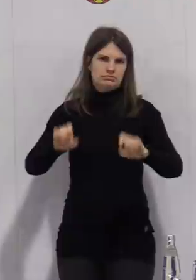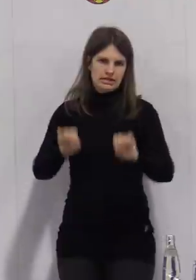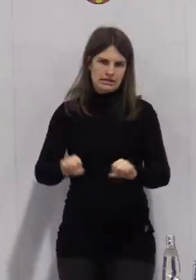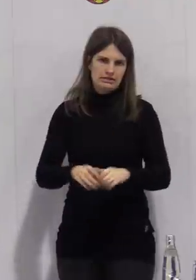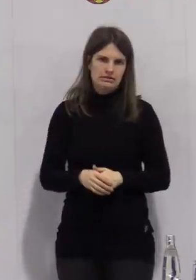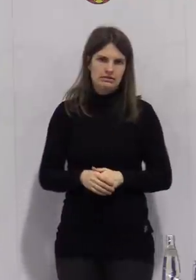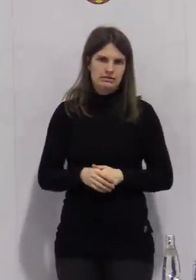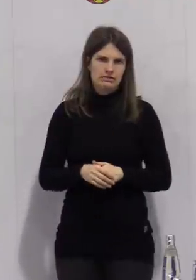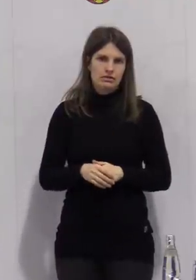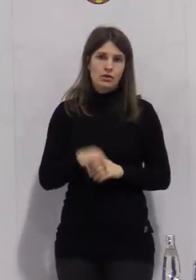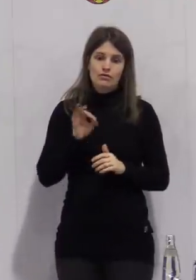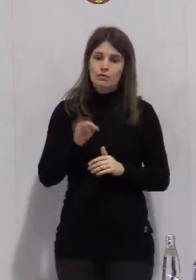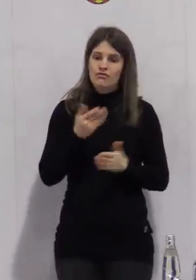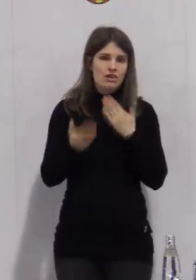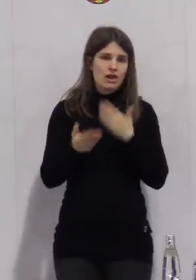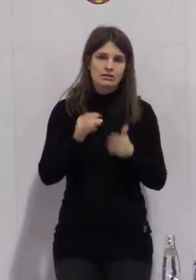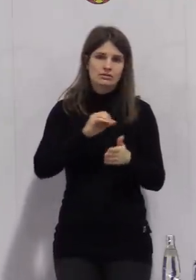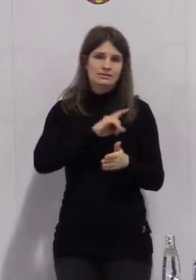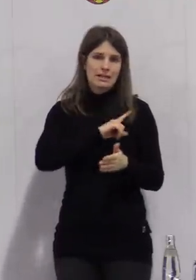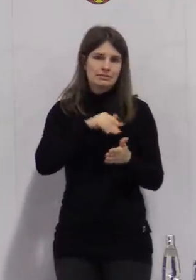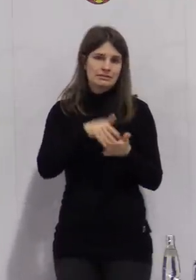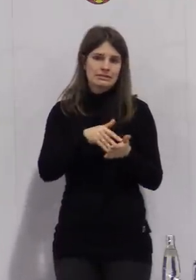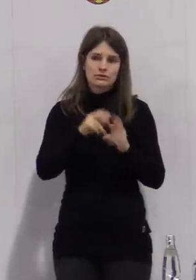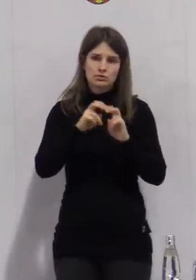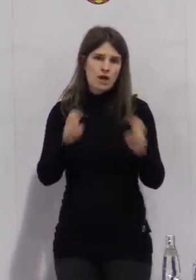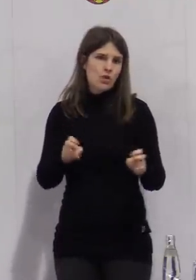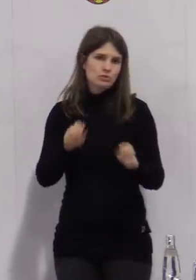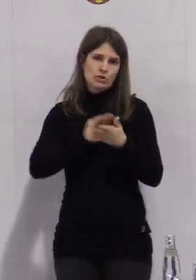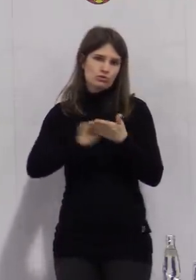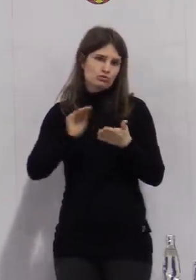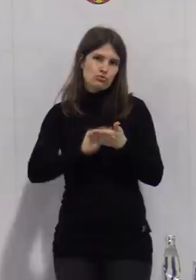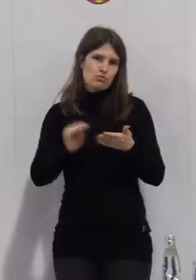in der Schule oder zu Hause gehen zu können. Vielen Dank.